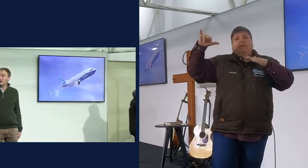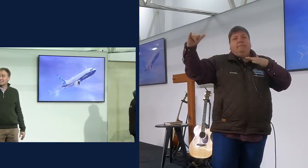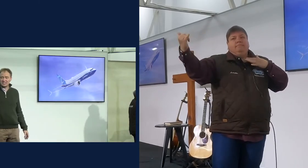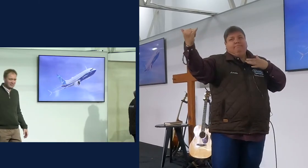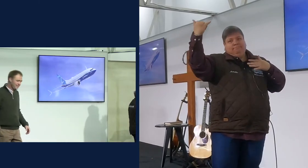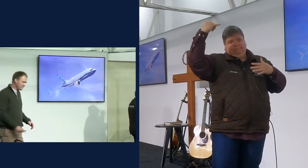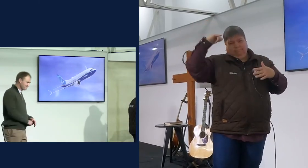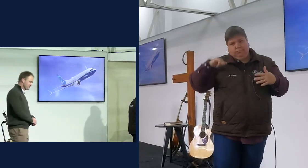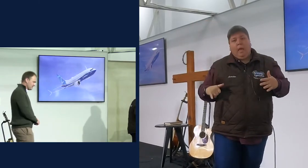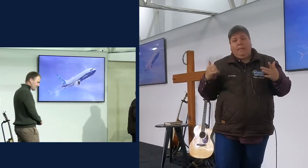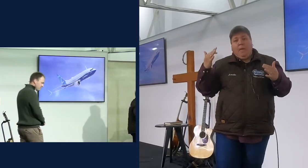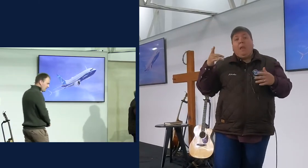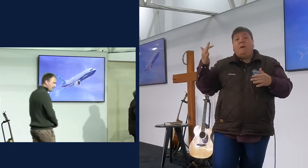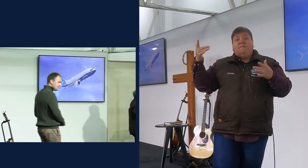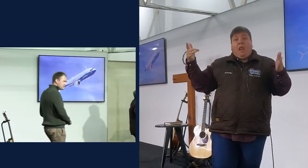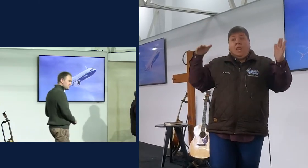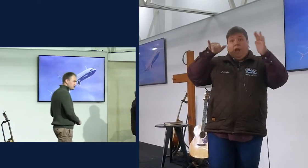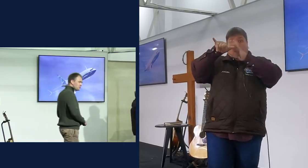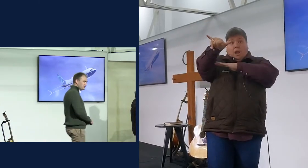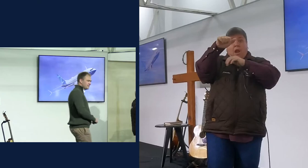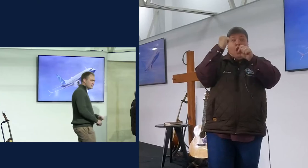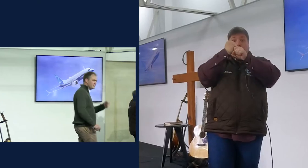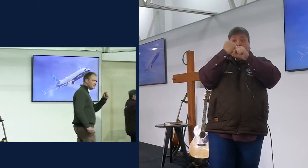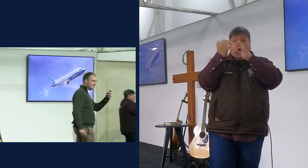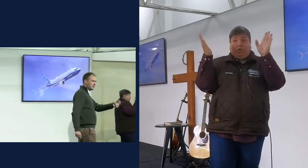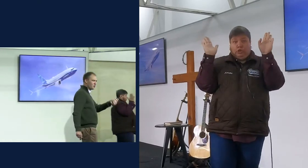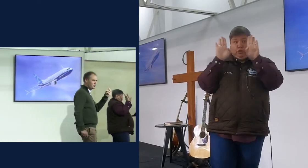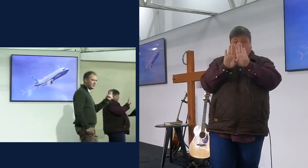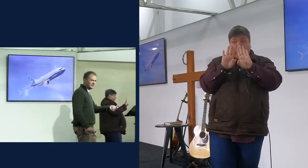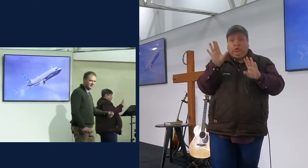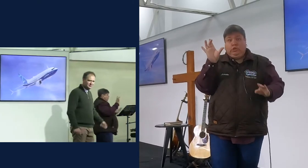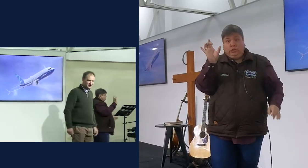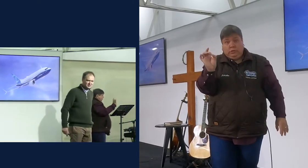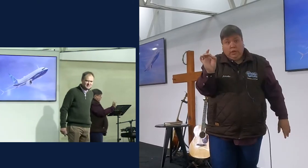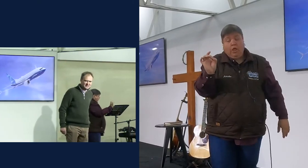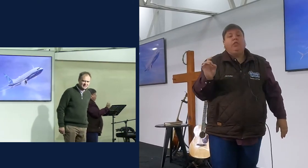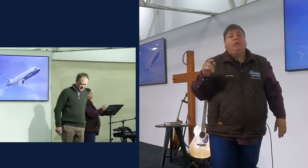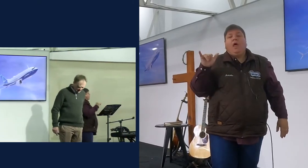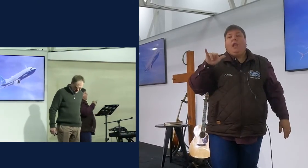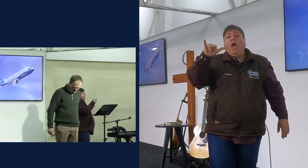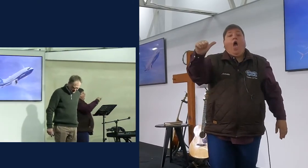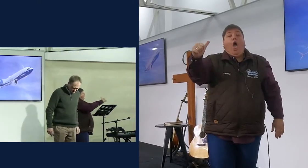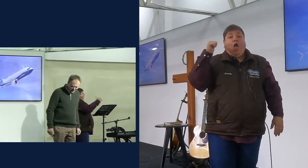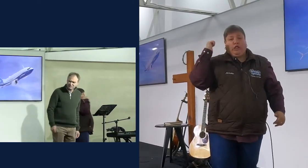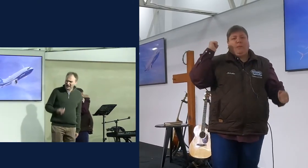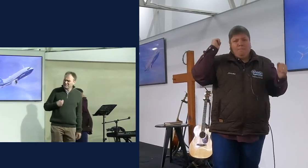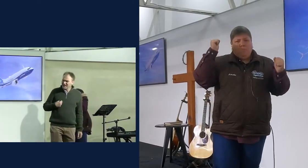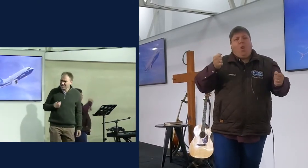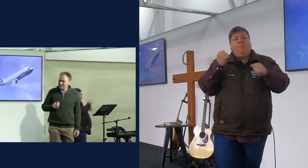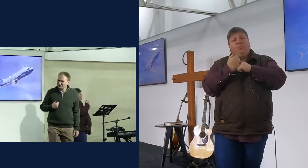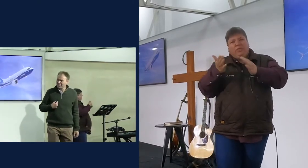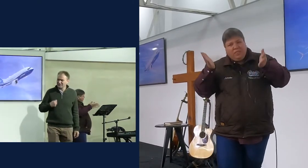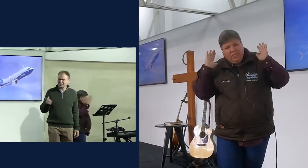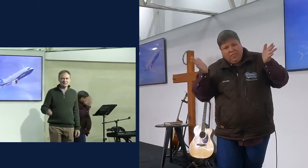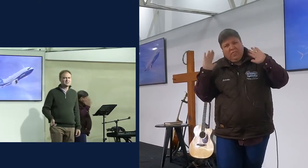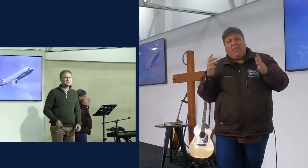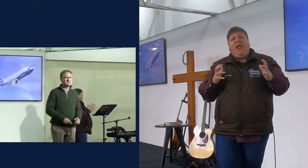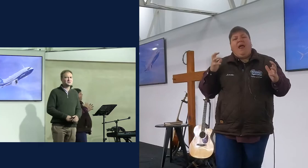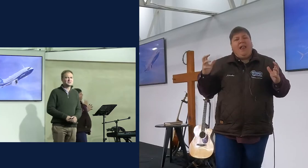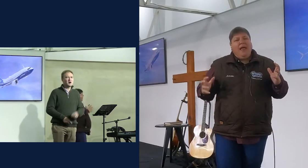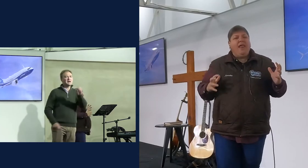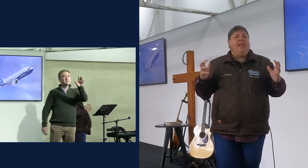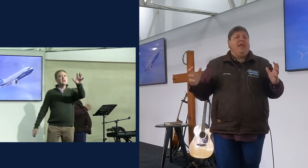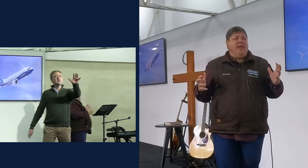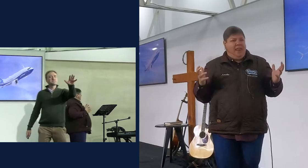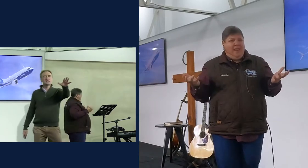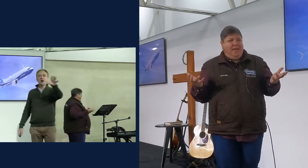Een loods, dankie, dankie, ek het gister vir dokter Rudi gesê, wens ek het meer opgelet in die Afrikaanse klas, dit puit my nou, my Afrikaanse heefers al my